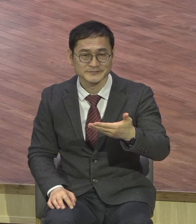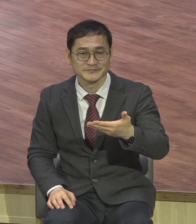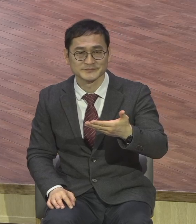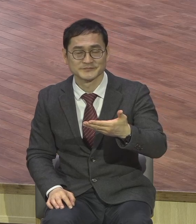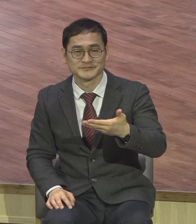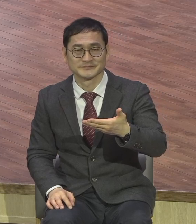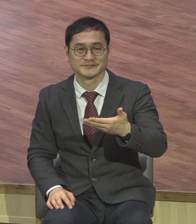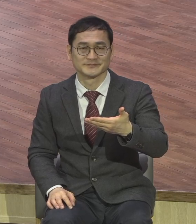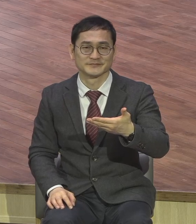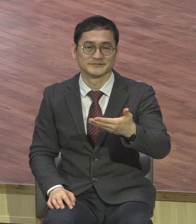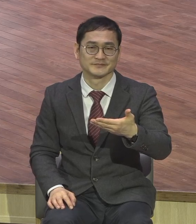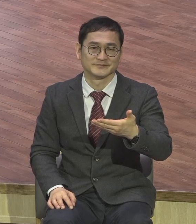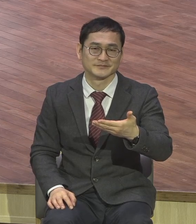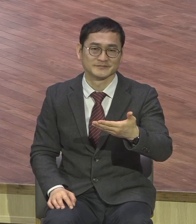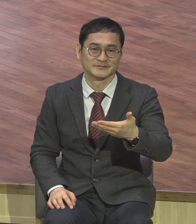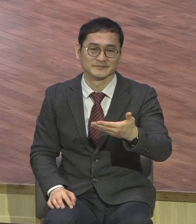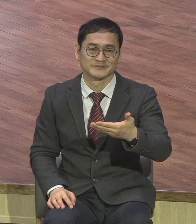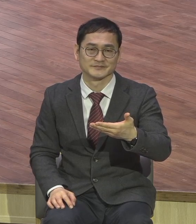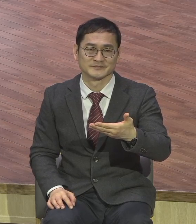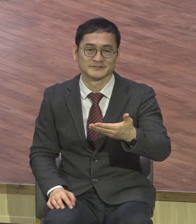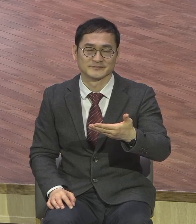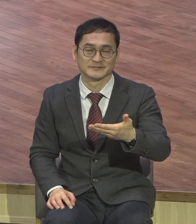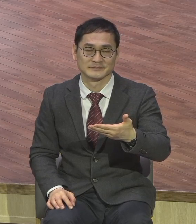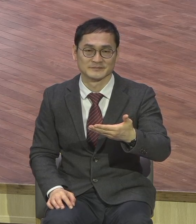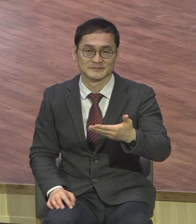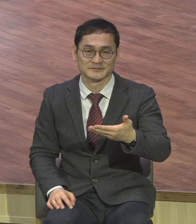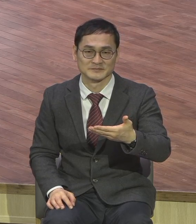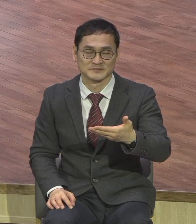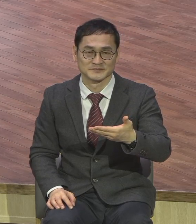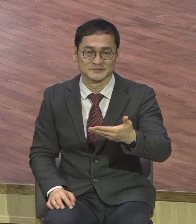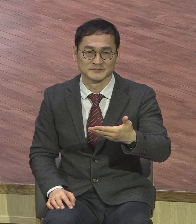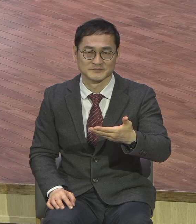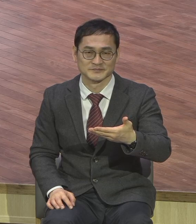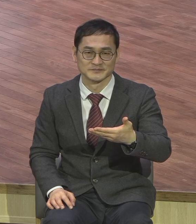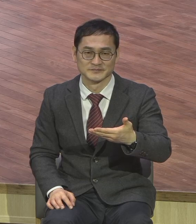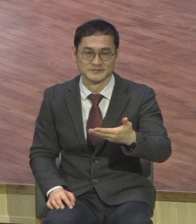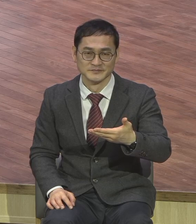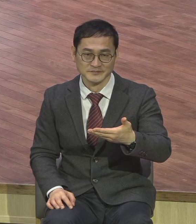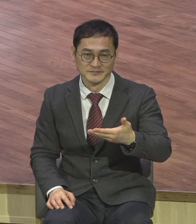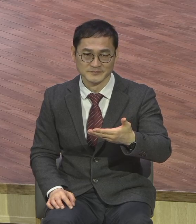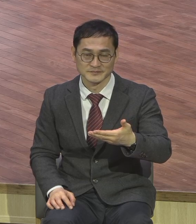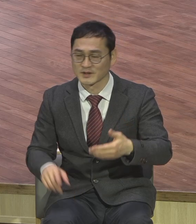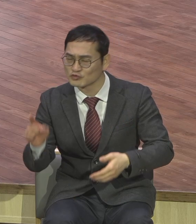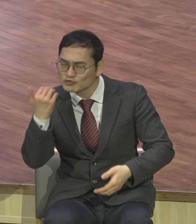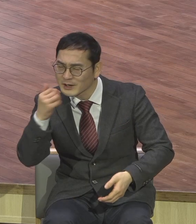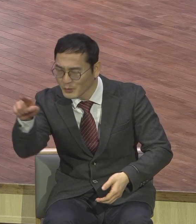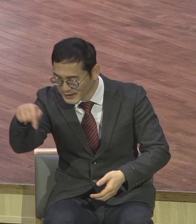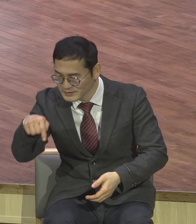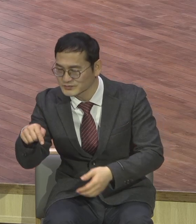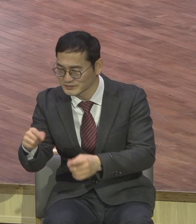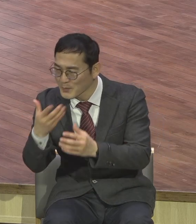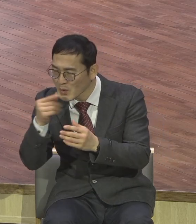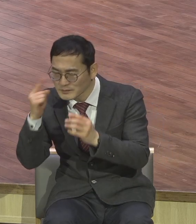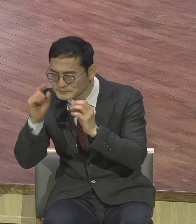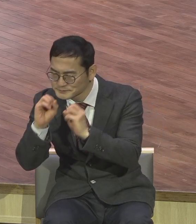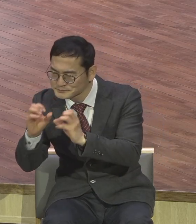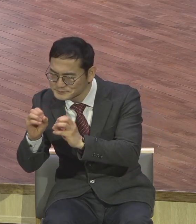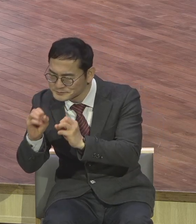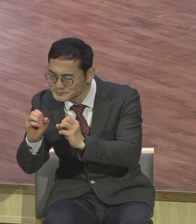그분이 찾아와서 보금을 증대했는데 이분이 보금을 깨닫고 나서부터 너무 감기해서 그